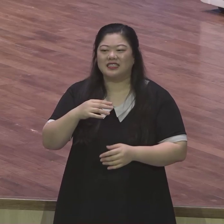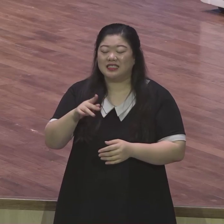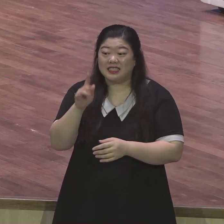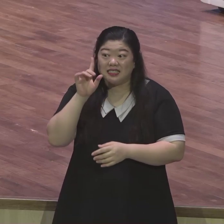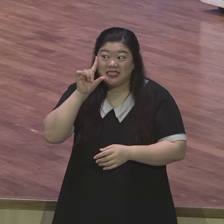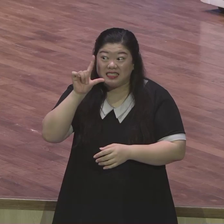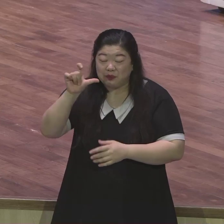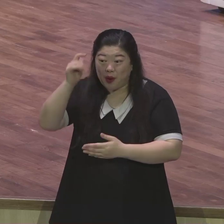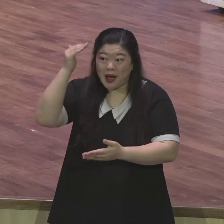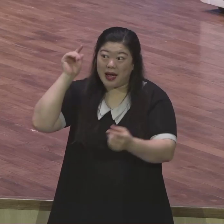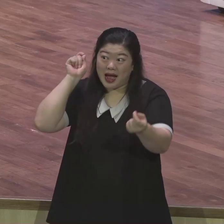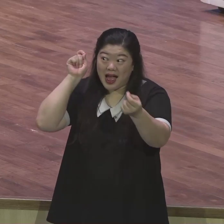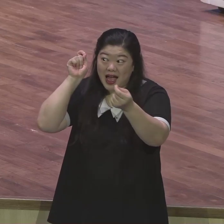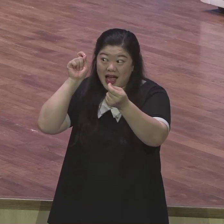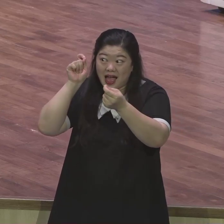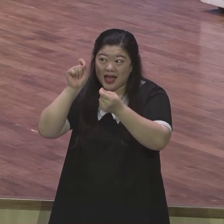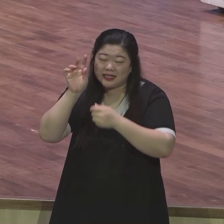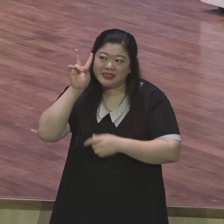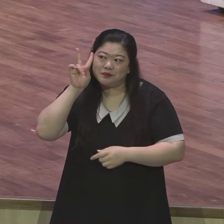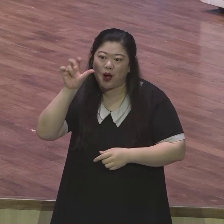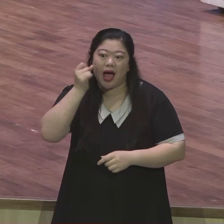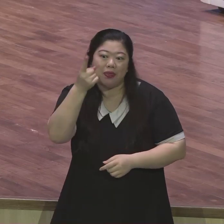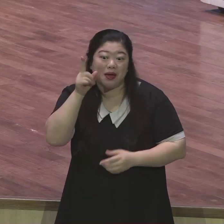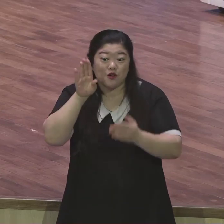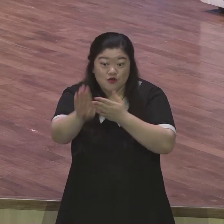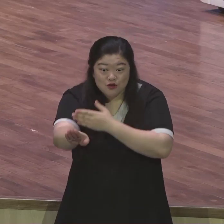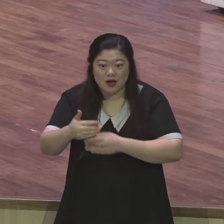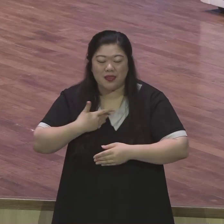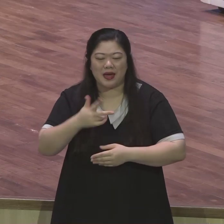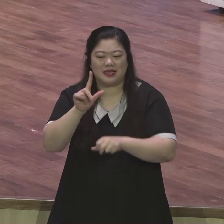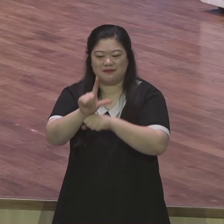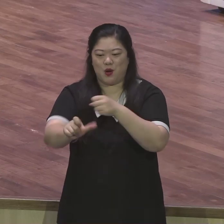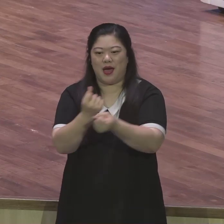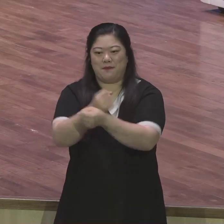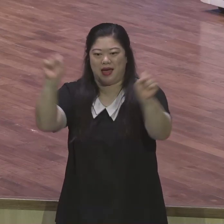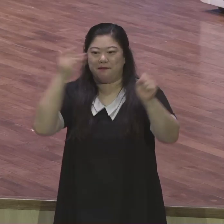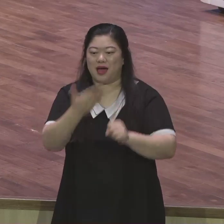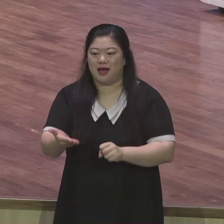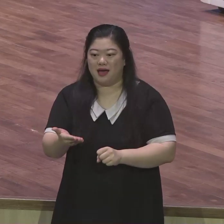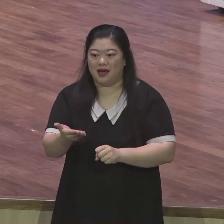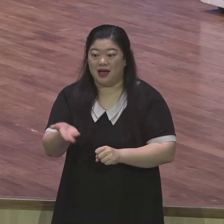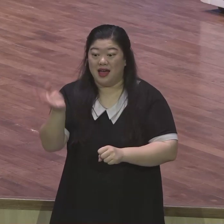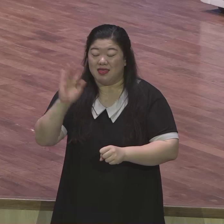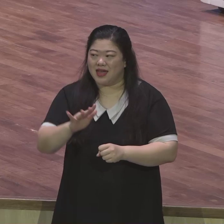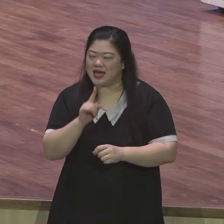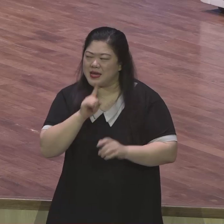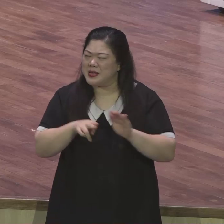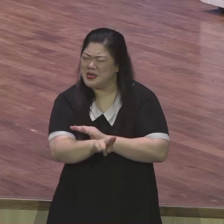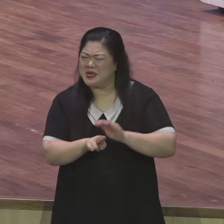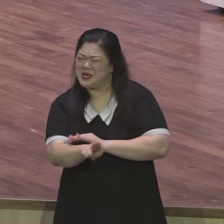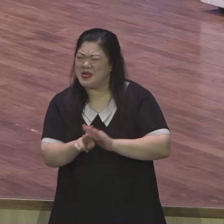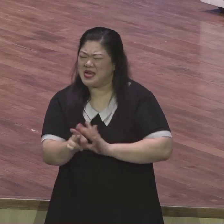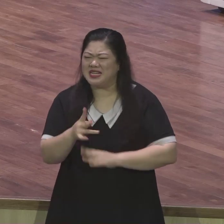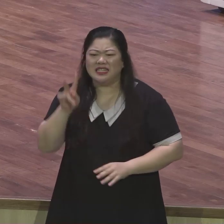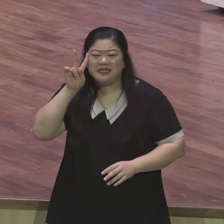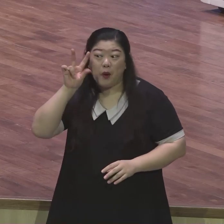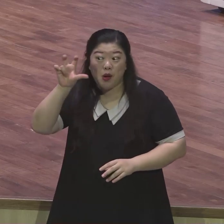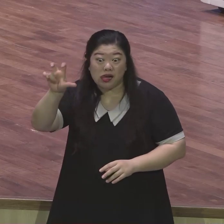신고해서 잡혔어요 잡혔을 때 어떤 말을 했을 것 같습니까 아 억울하다 25일만 버티면 되는데 아니었어요